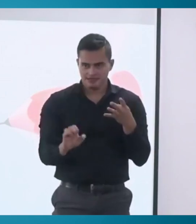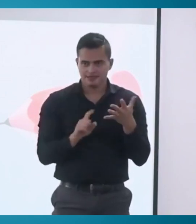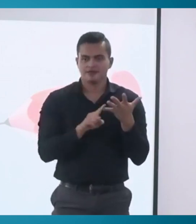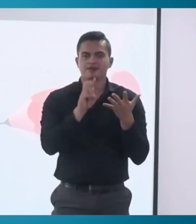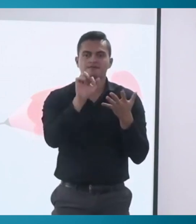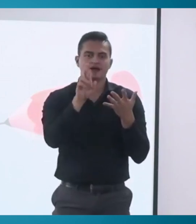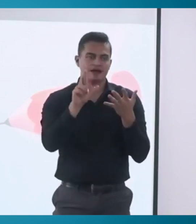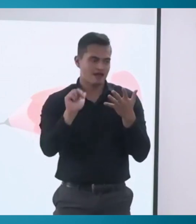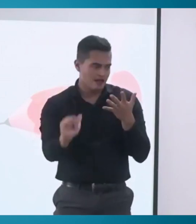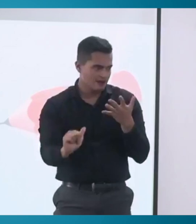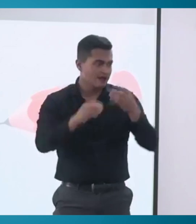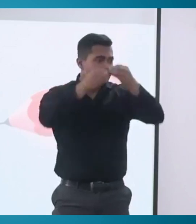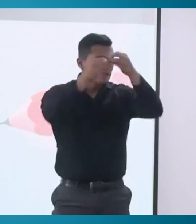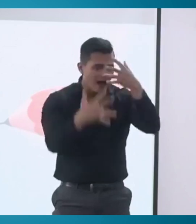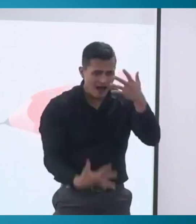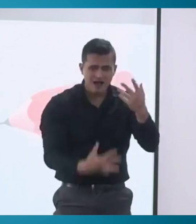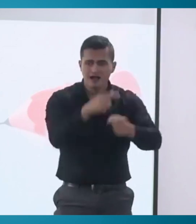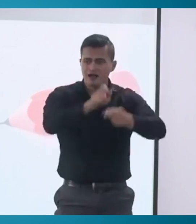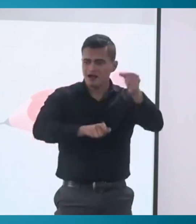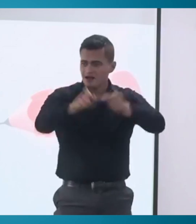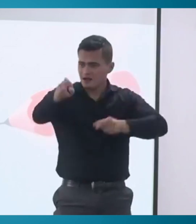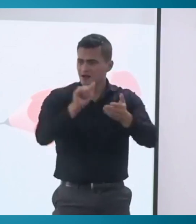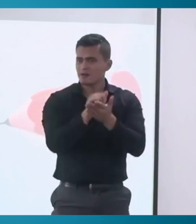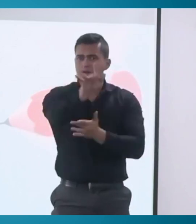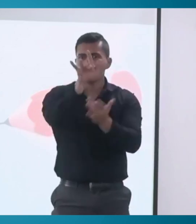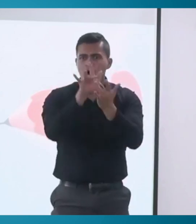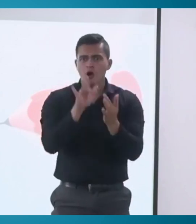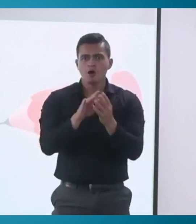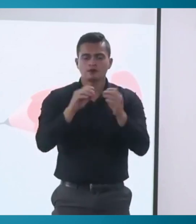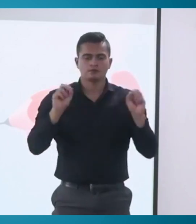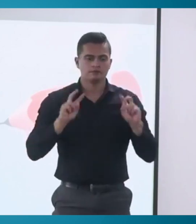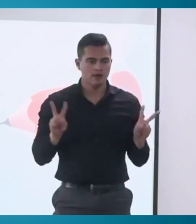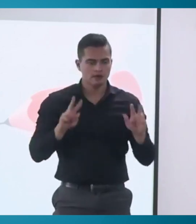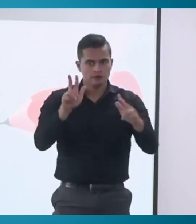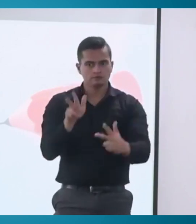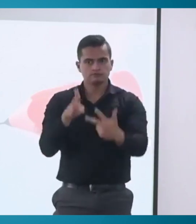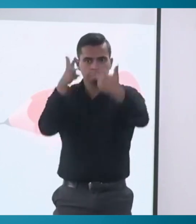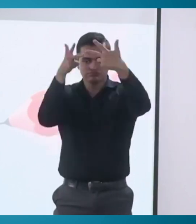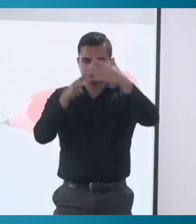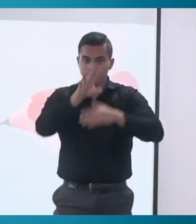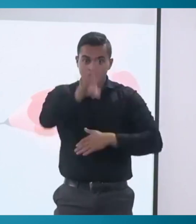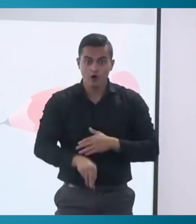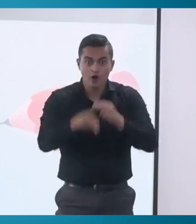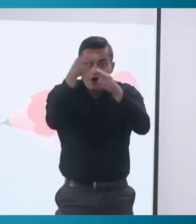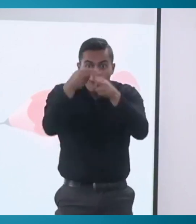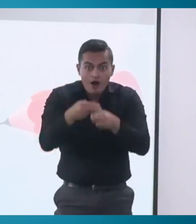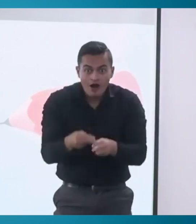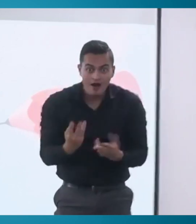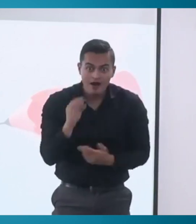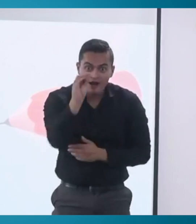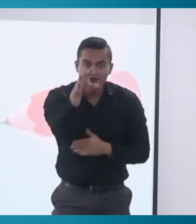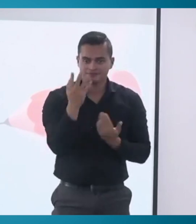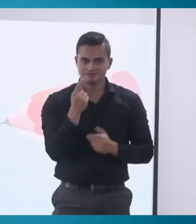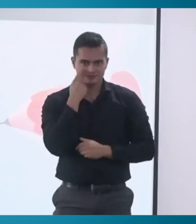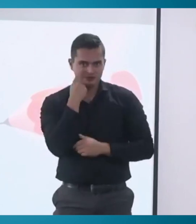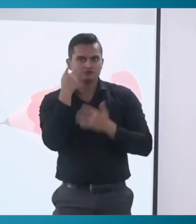Cárdenas, hay muchos otros, no los voy a alcanzar a leer ahora, pero quiero que sepan que estamos pendientes de sus